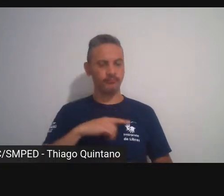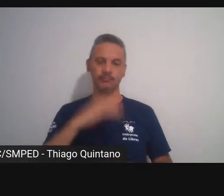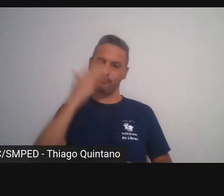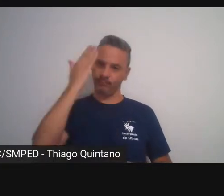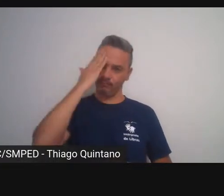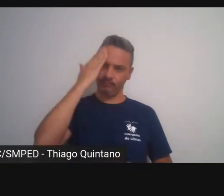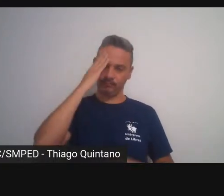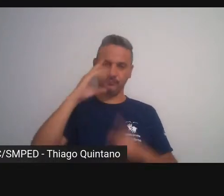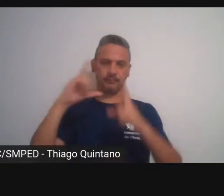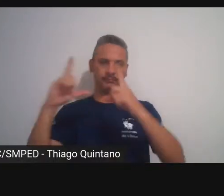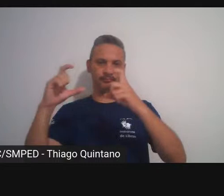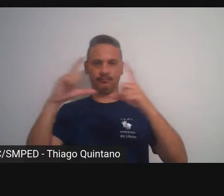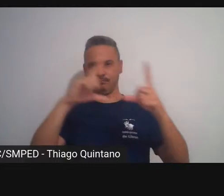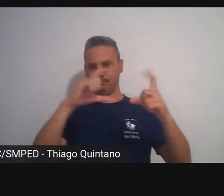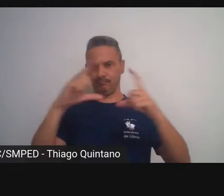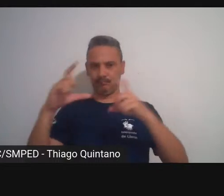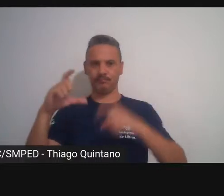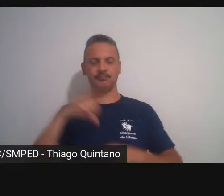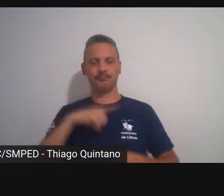fotografias históricas